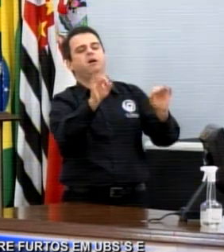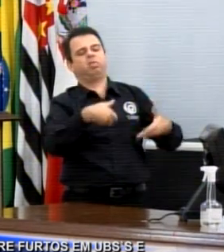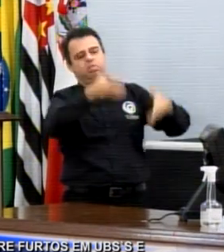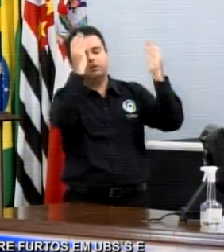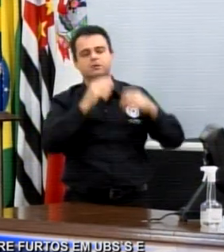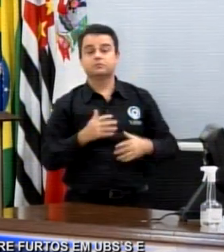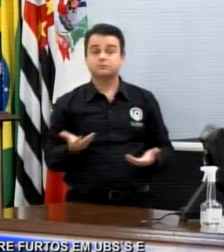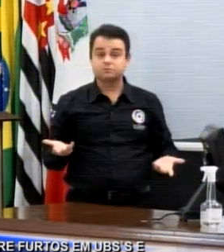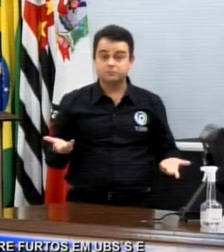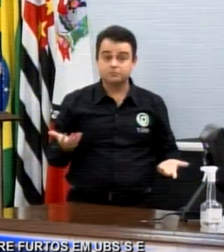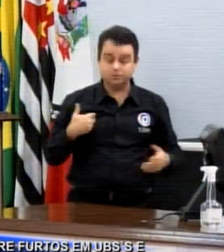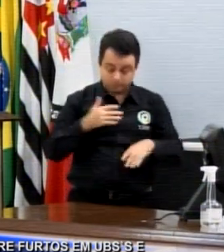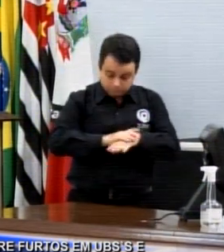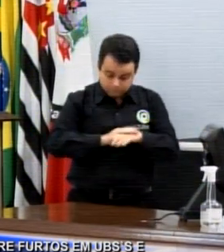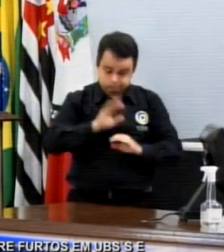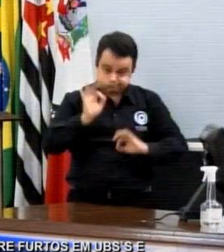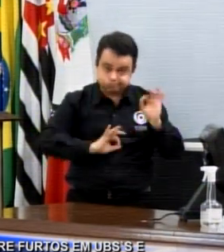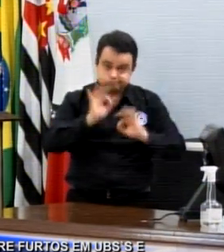fez aqui, que não foi aprovado.